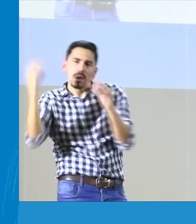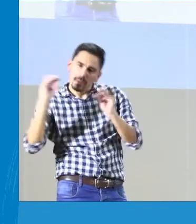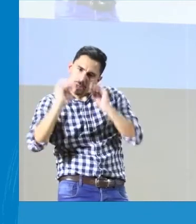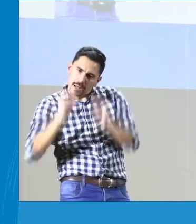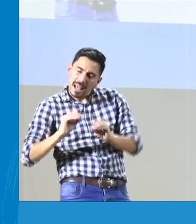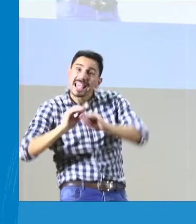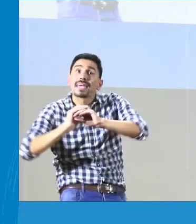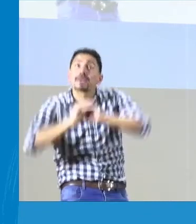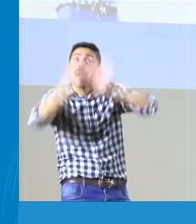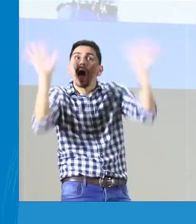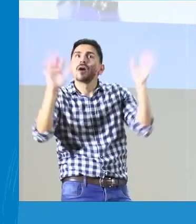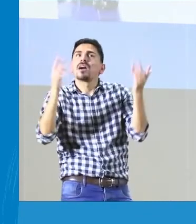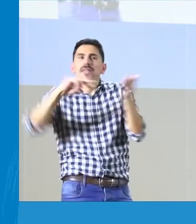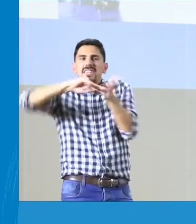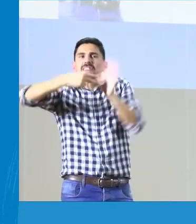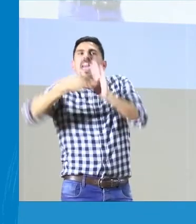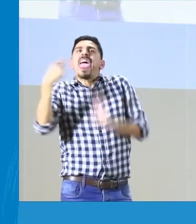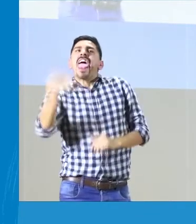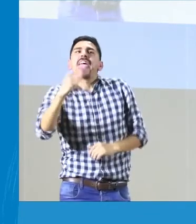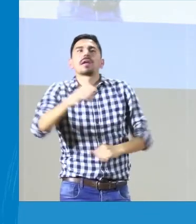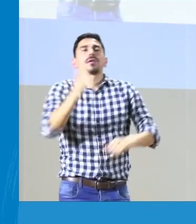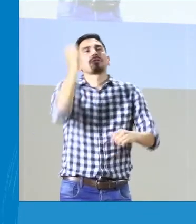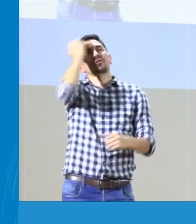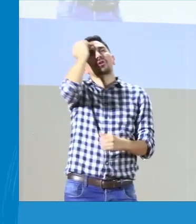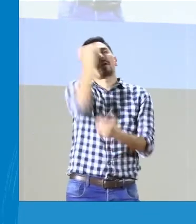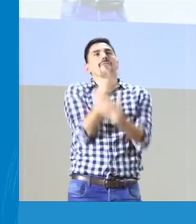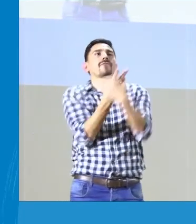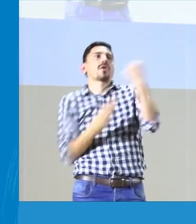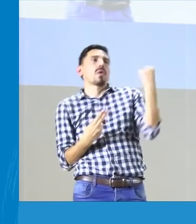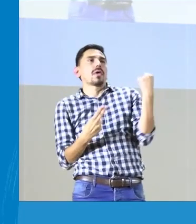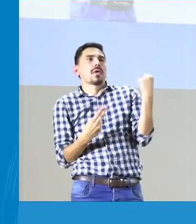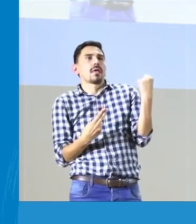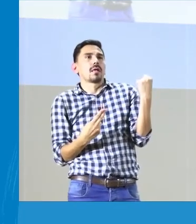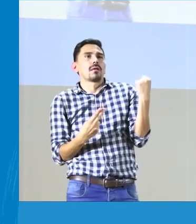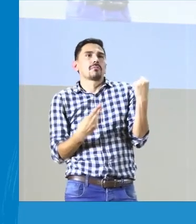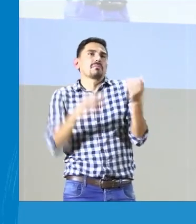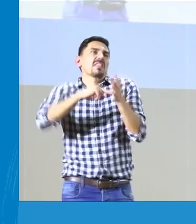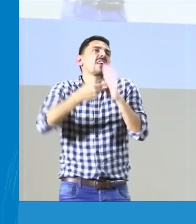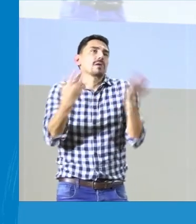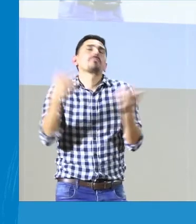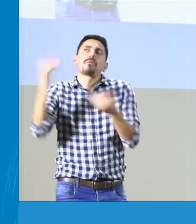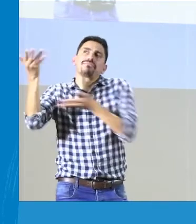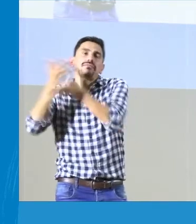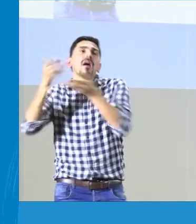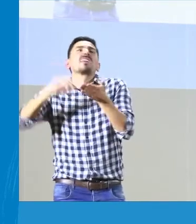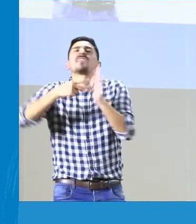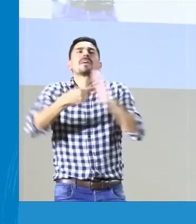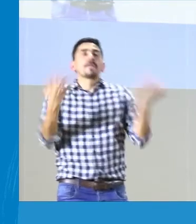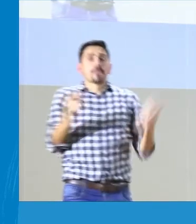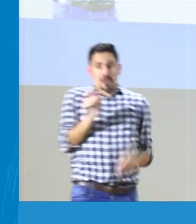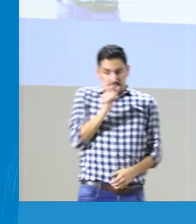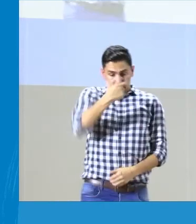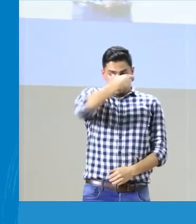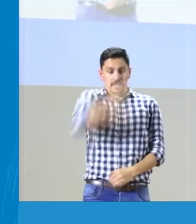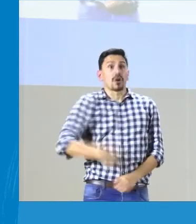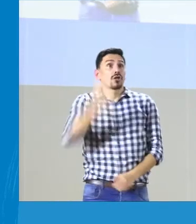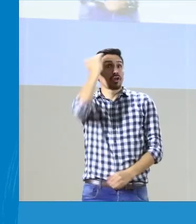Estamos hablando obviamente con el Ministerio de Educación para que se dé claridad de qué es el docente bilingüe.